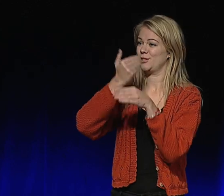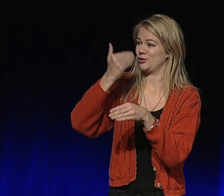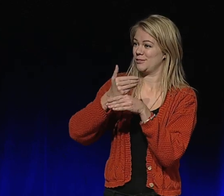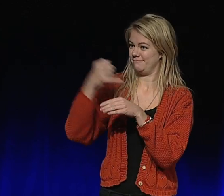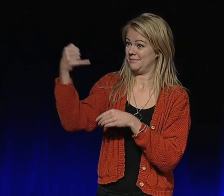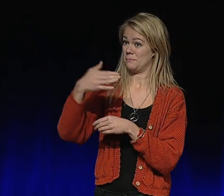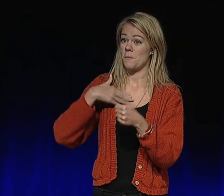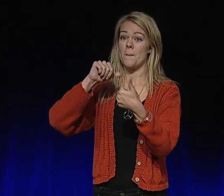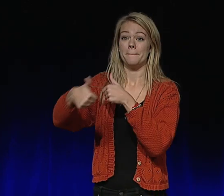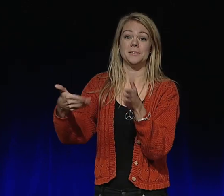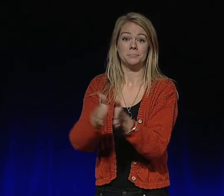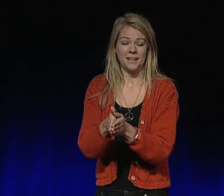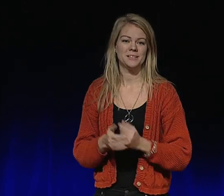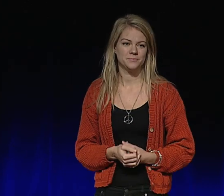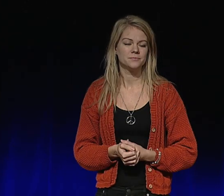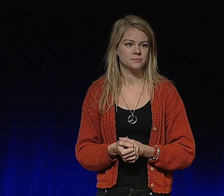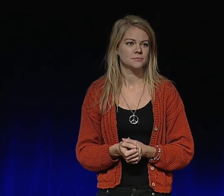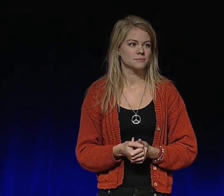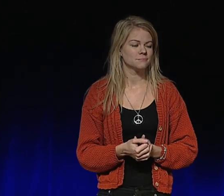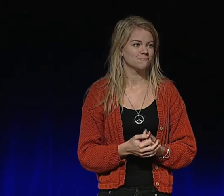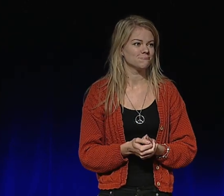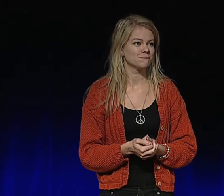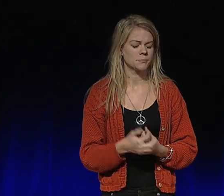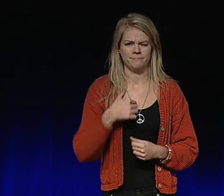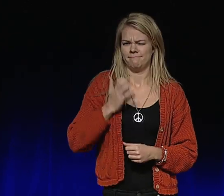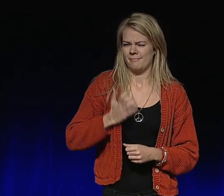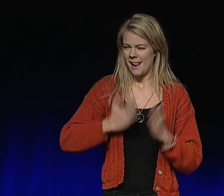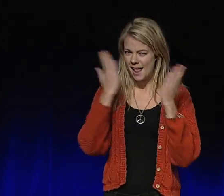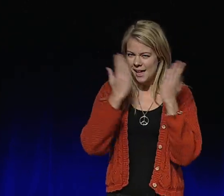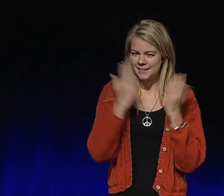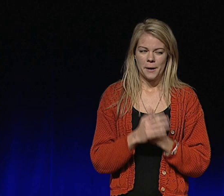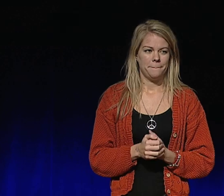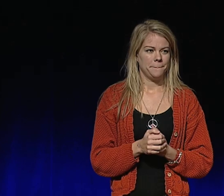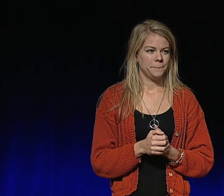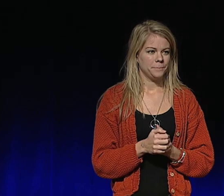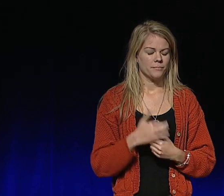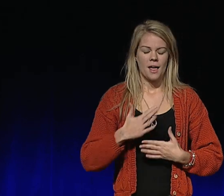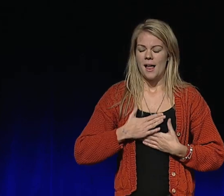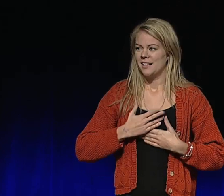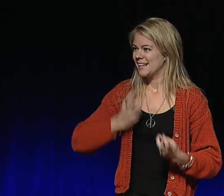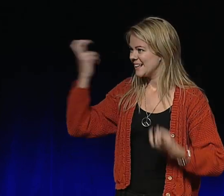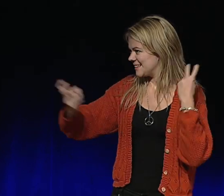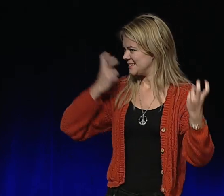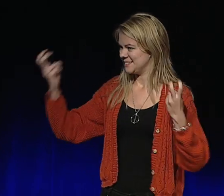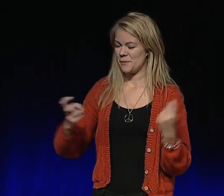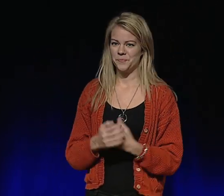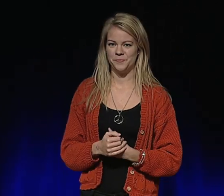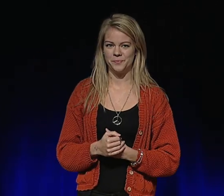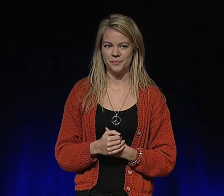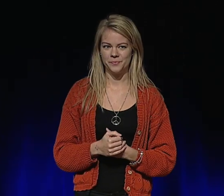en föreställning som en kompis var mig. Jag gillar att läsa och älskar att resa.